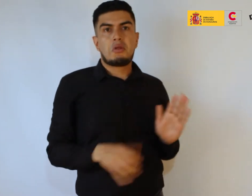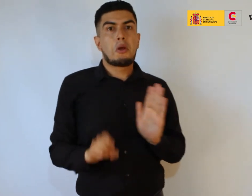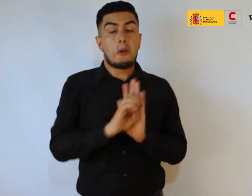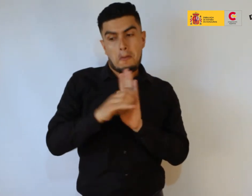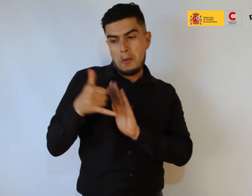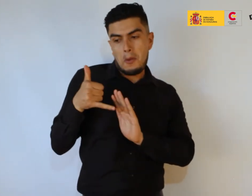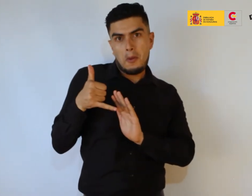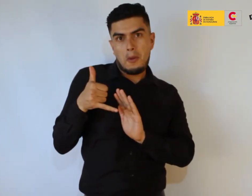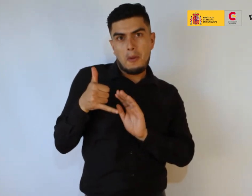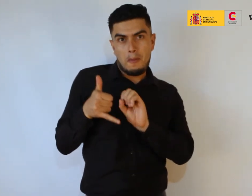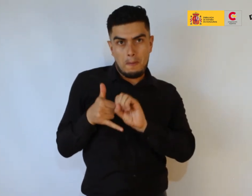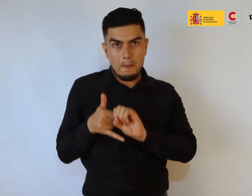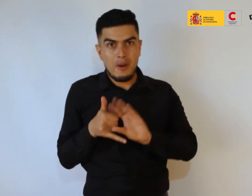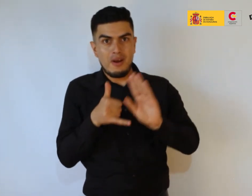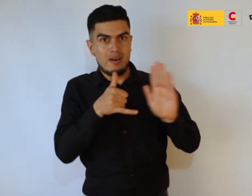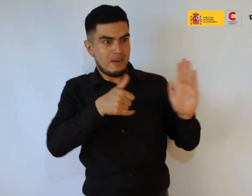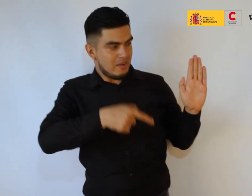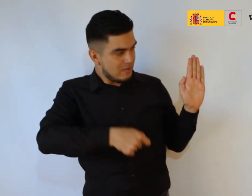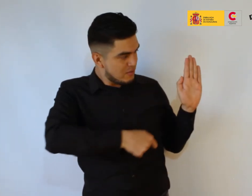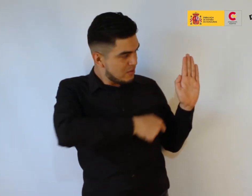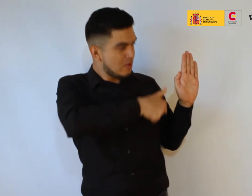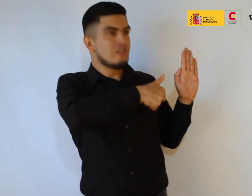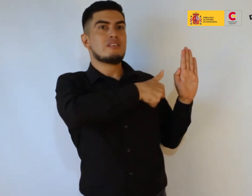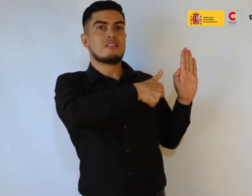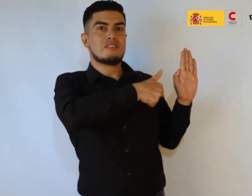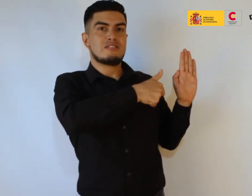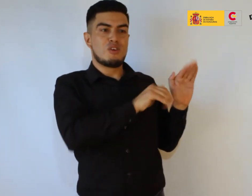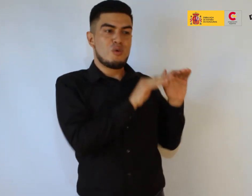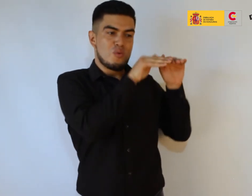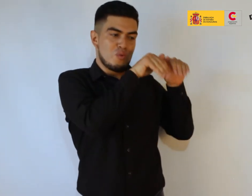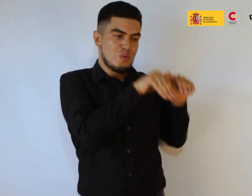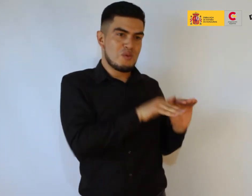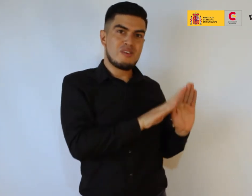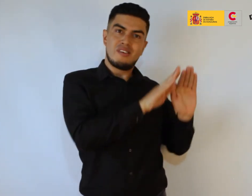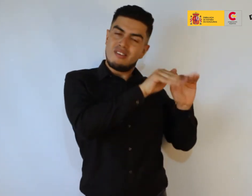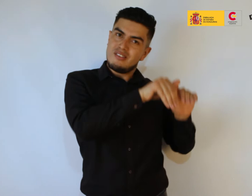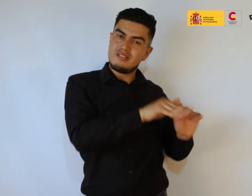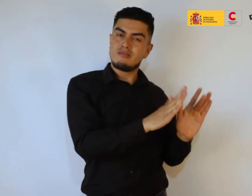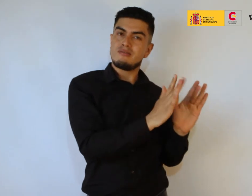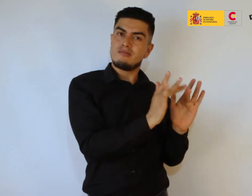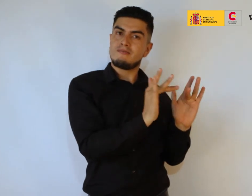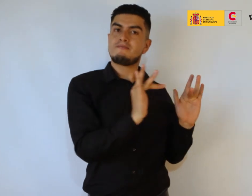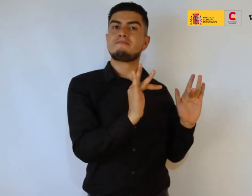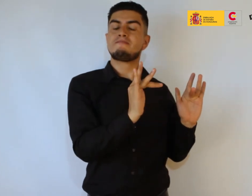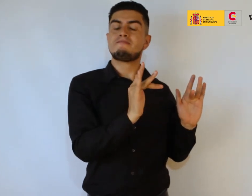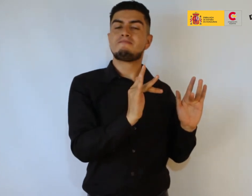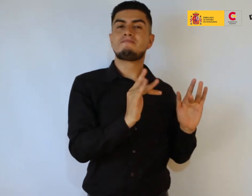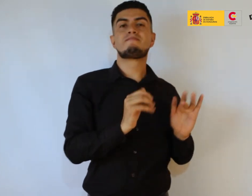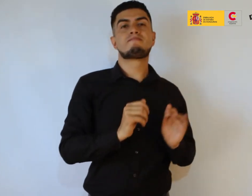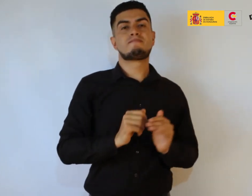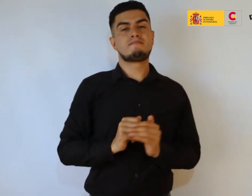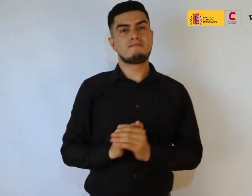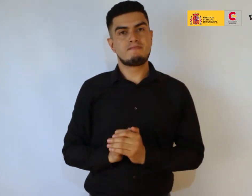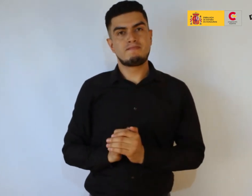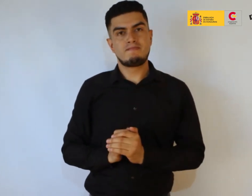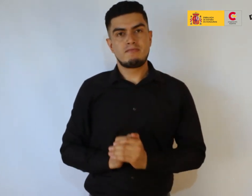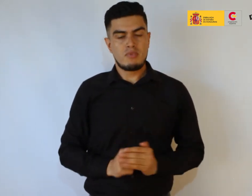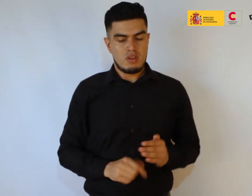a poder ver que las olas brillan a partir de ese fluido con el que están intervenidos. A su vez hay otros dibujos que tienen